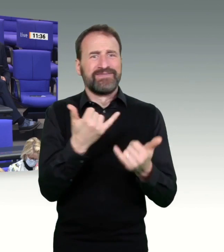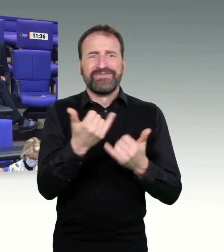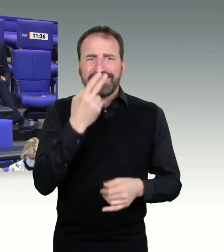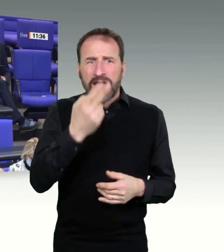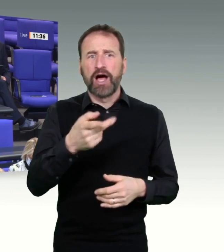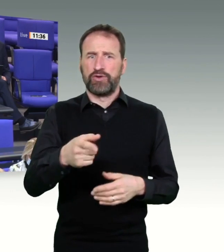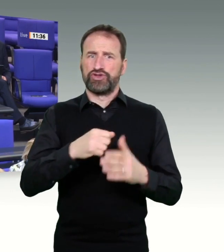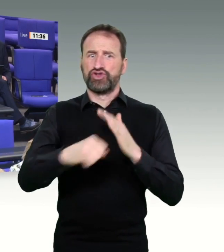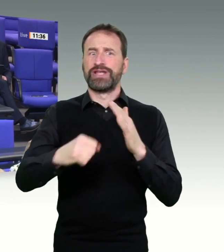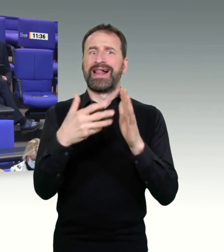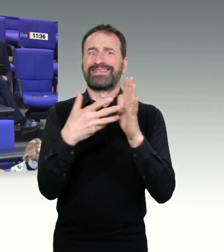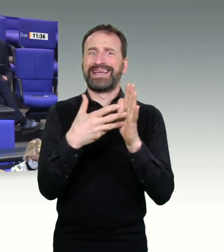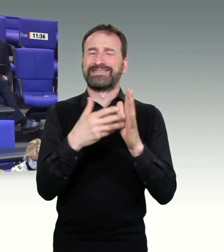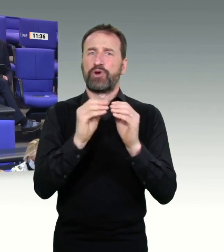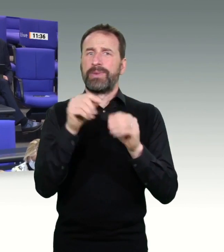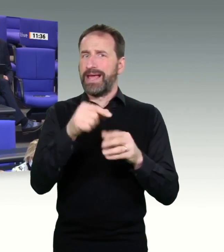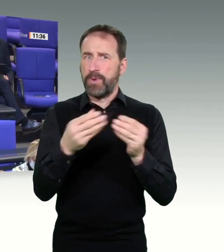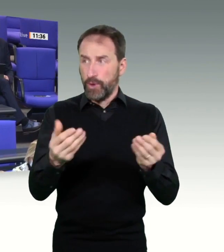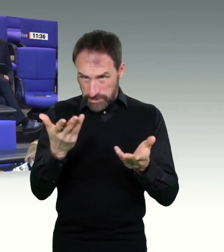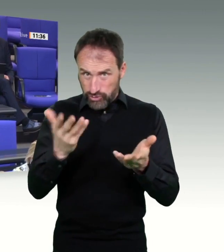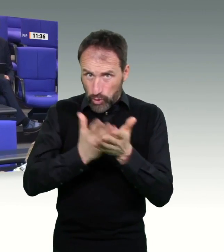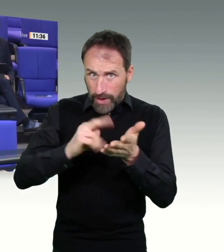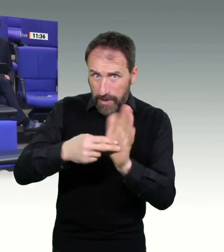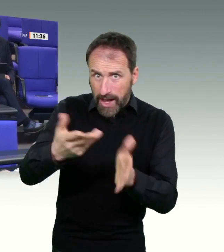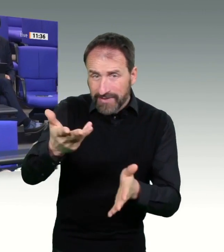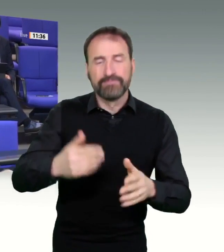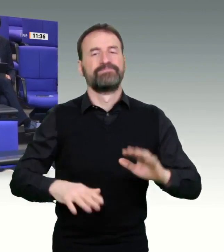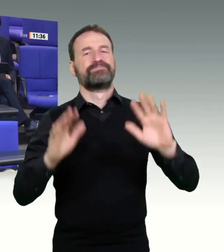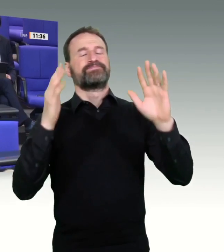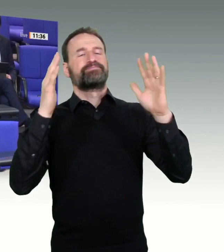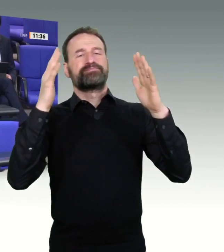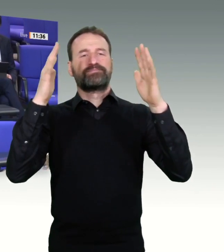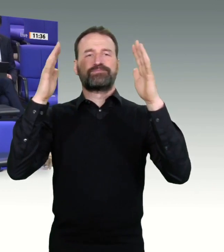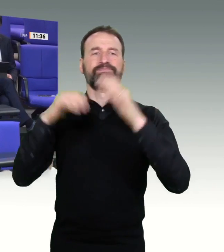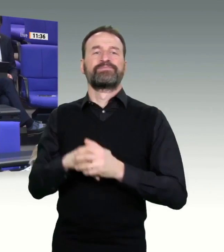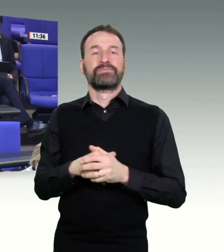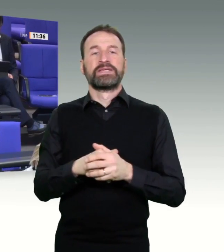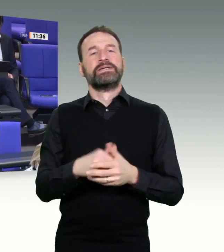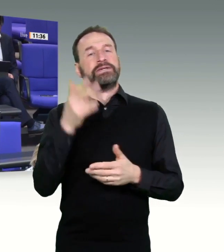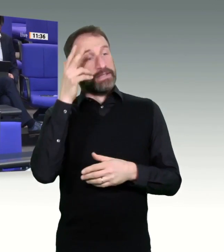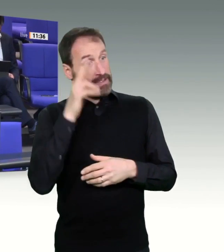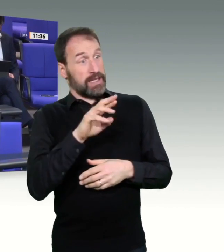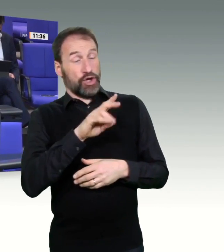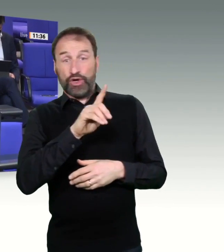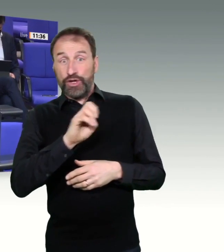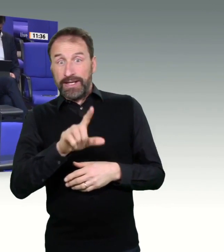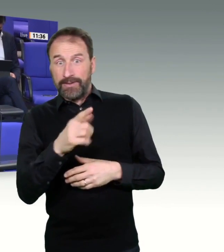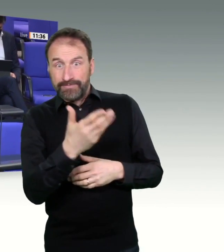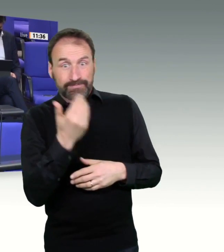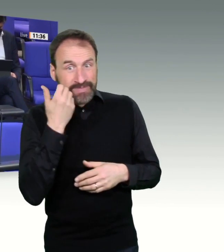weiterkommen, indem wir uns gegenseitig informieren und Impulse geben. Ich glaube, dass wir in